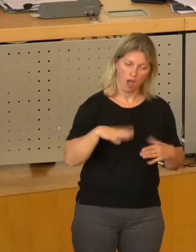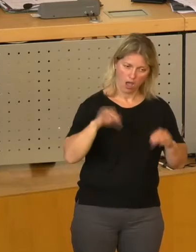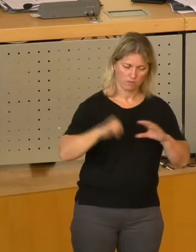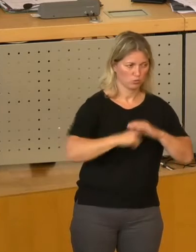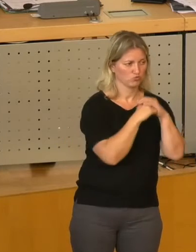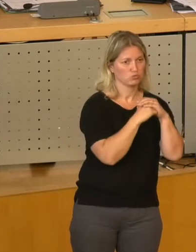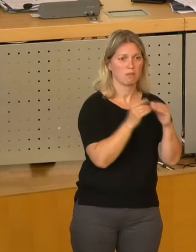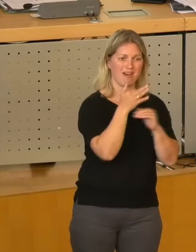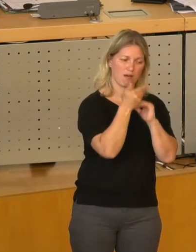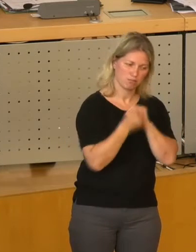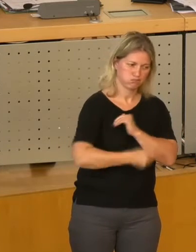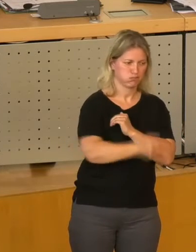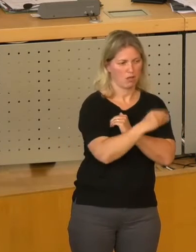und Herren.